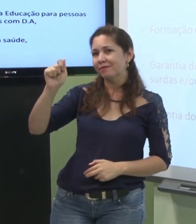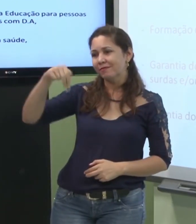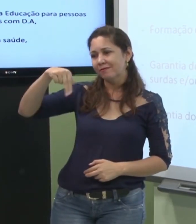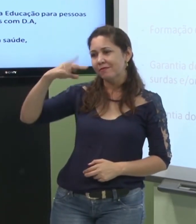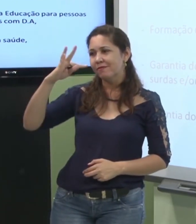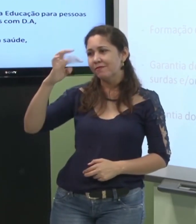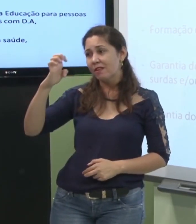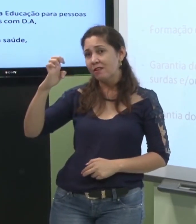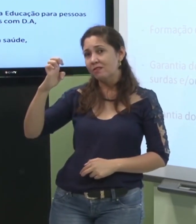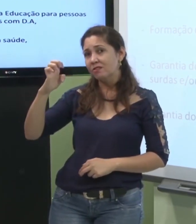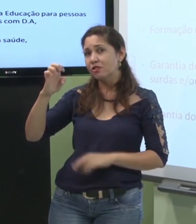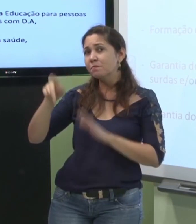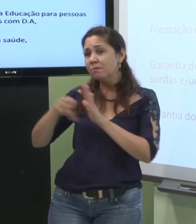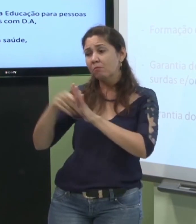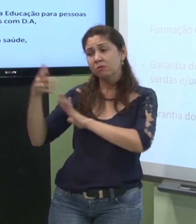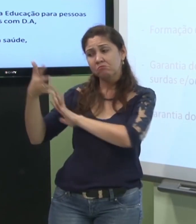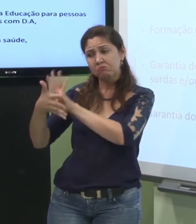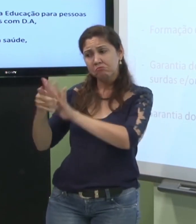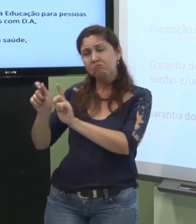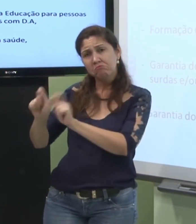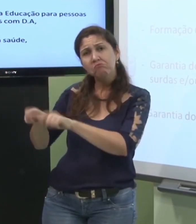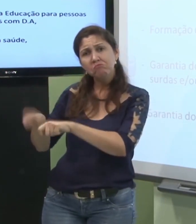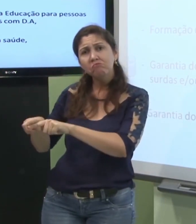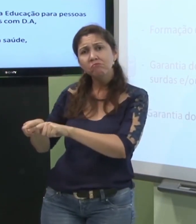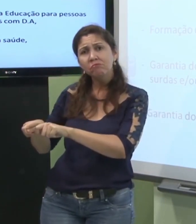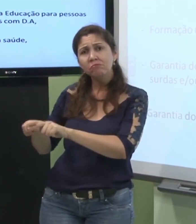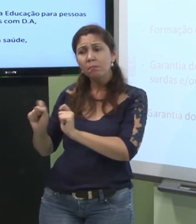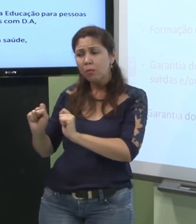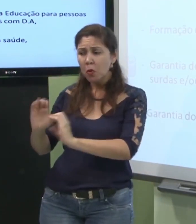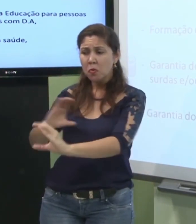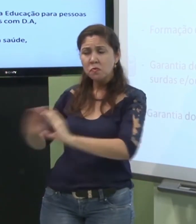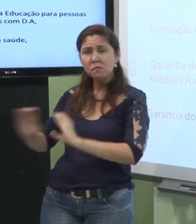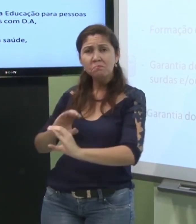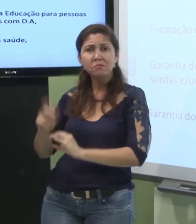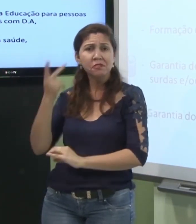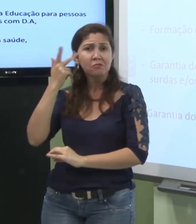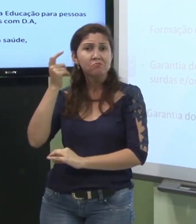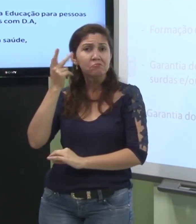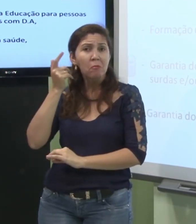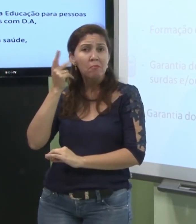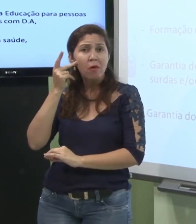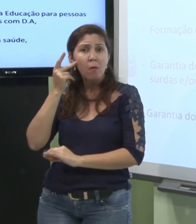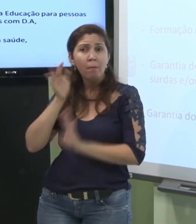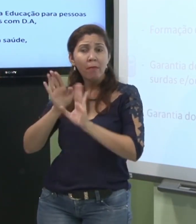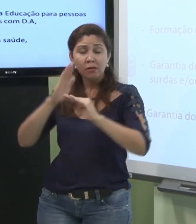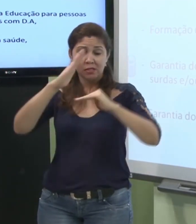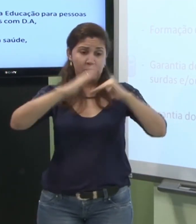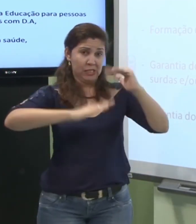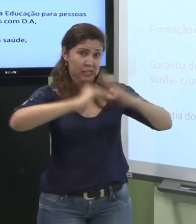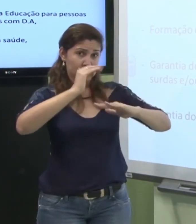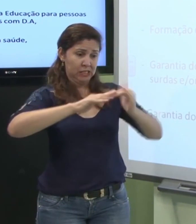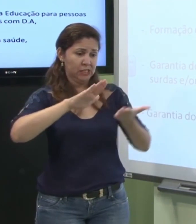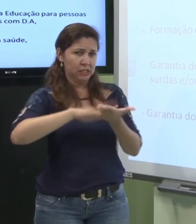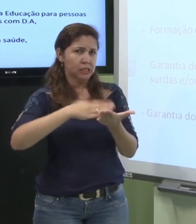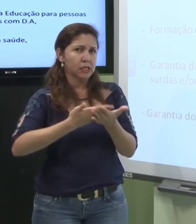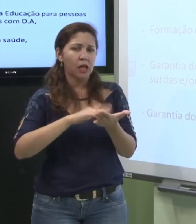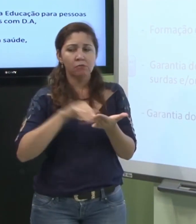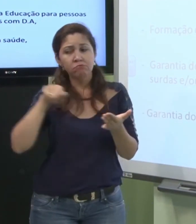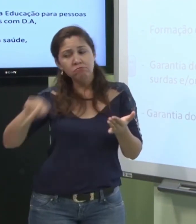ele consegue se comunicar ele é um falante da língua de sinais mas isso não qualifica